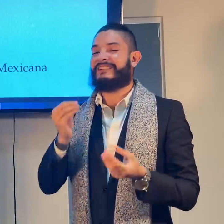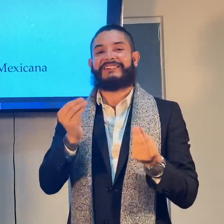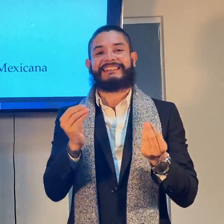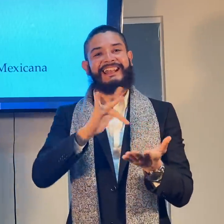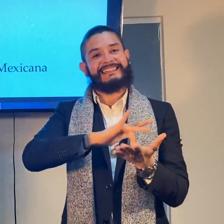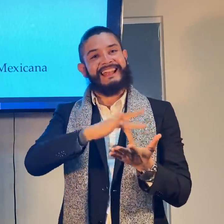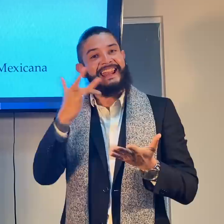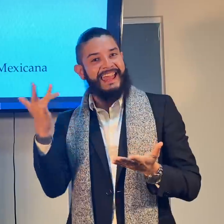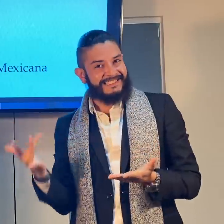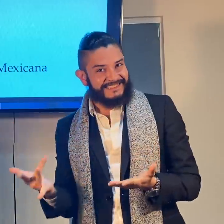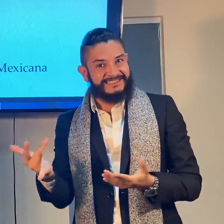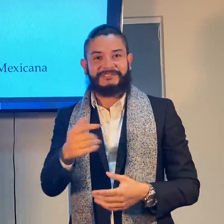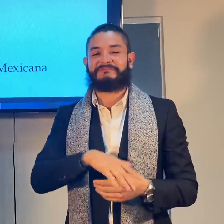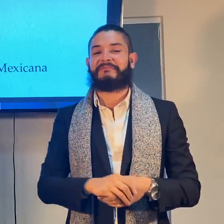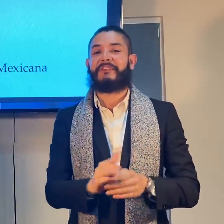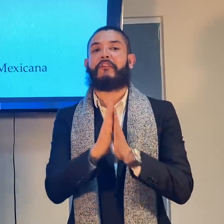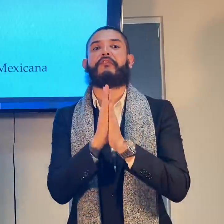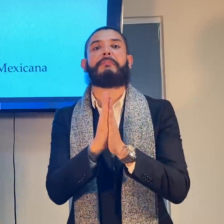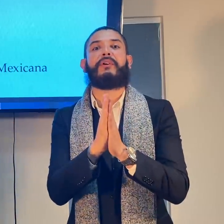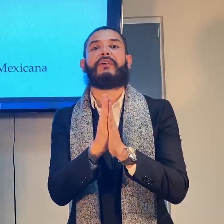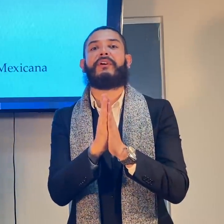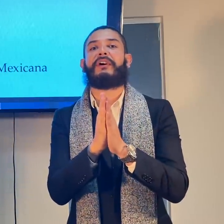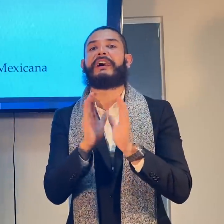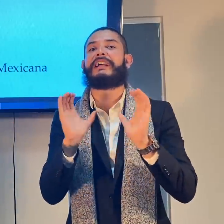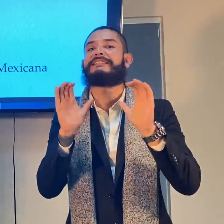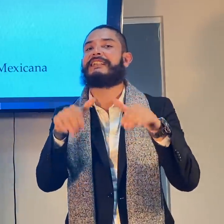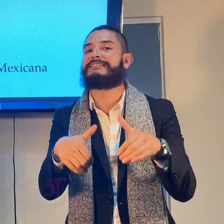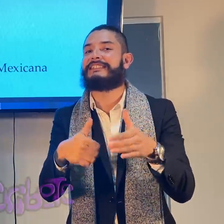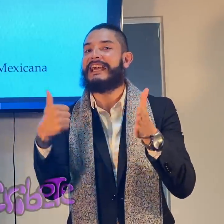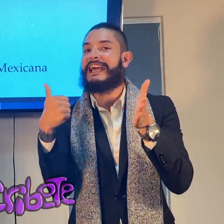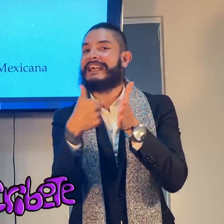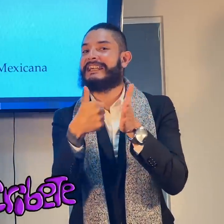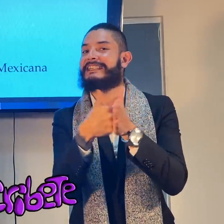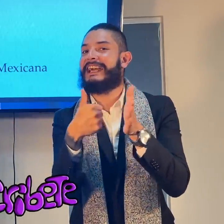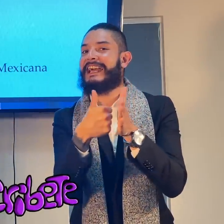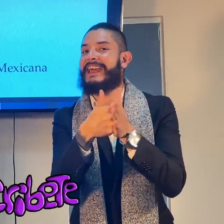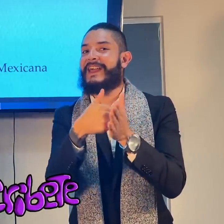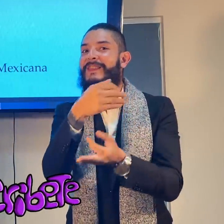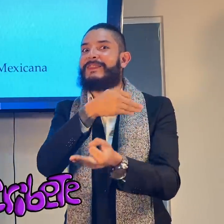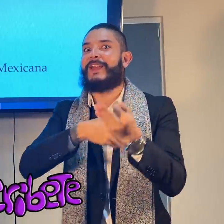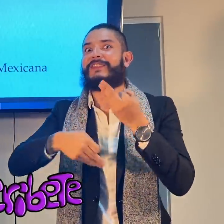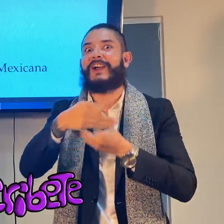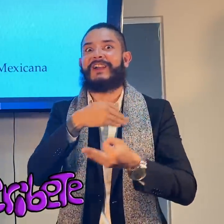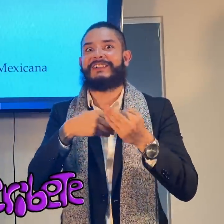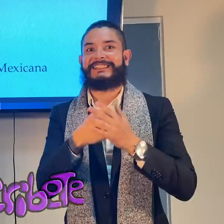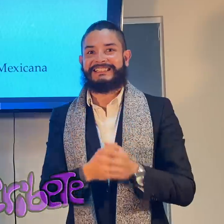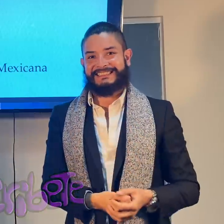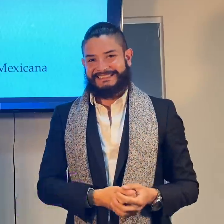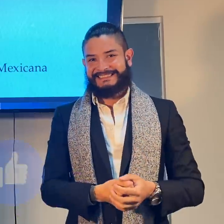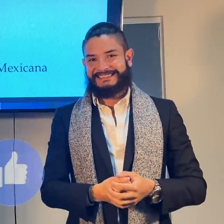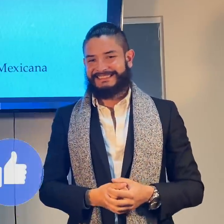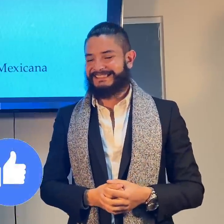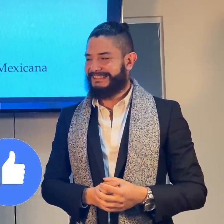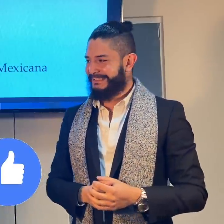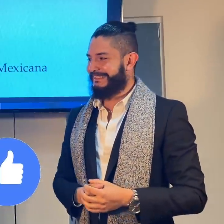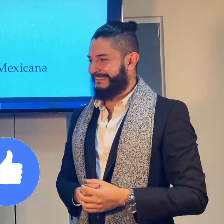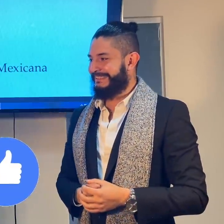Ok, muchas gracias. Por favor, suscríbanse, denle like todos y compártanlo.